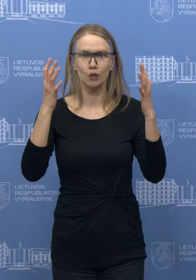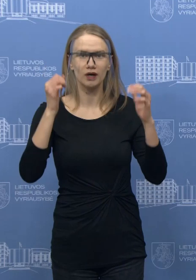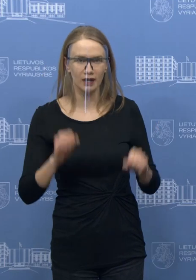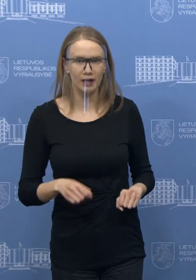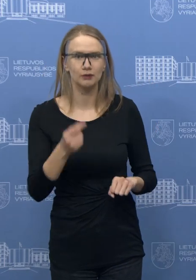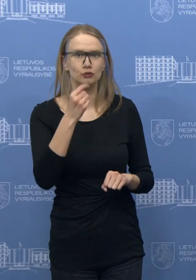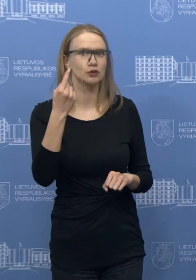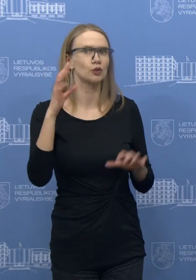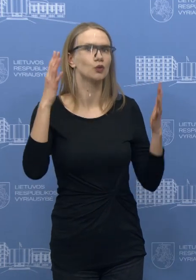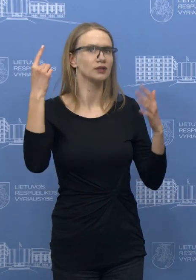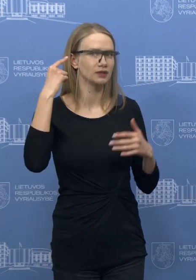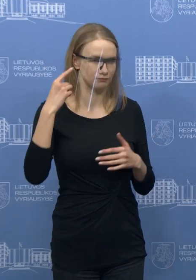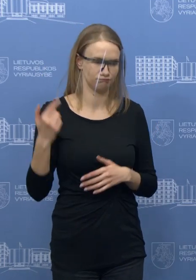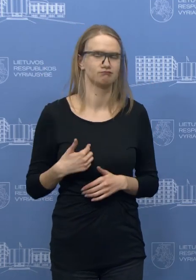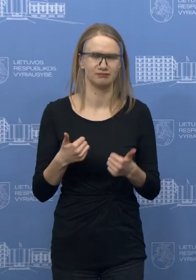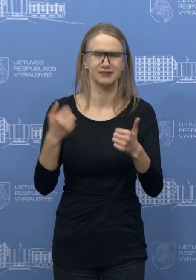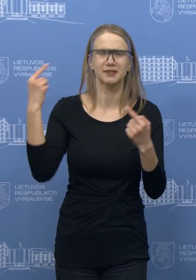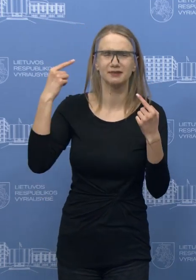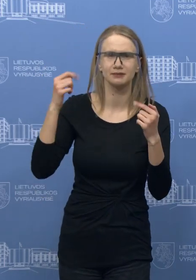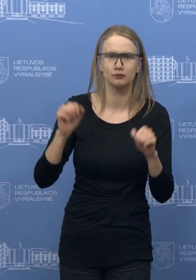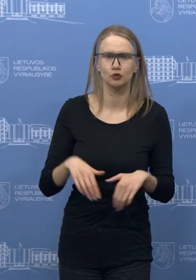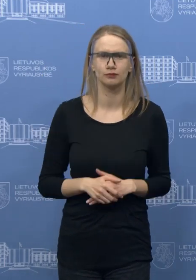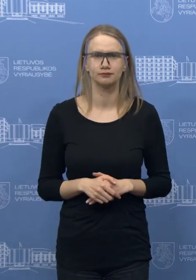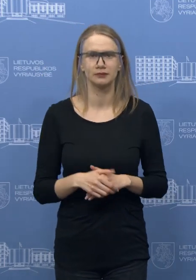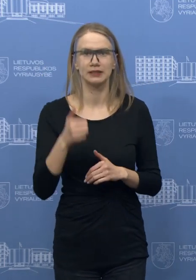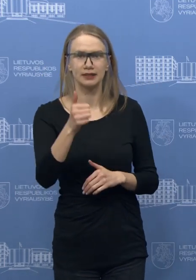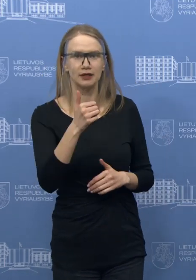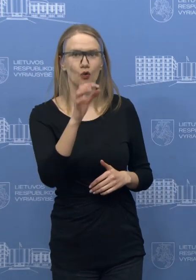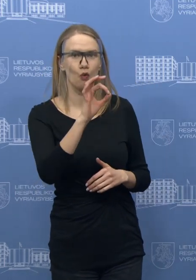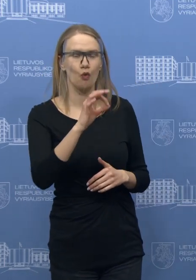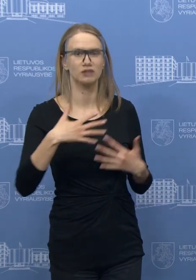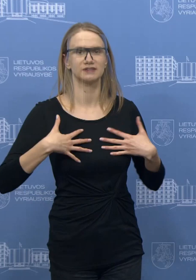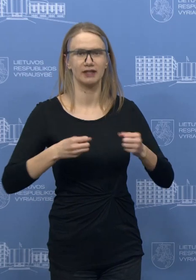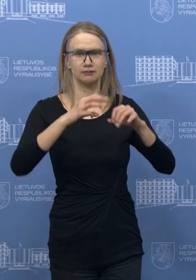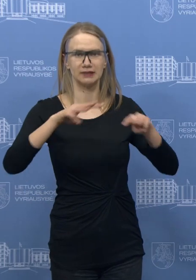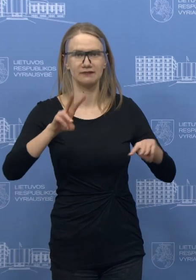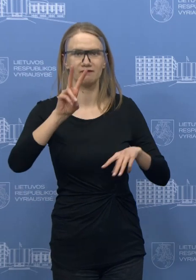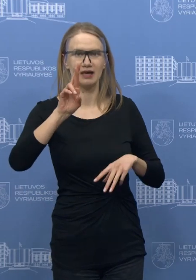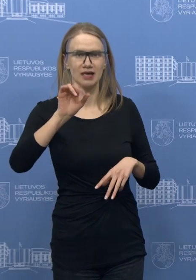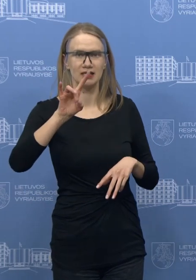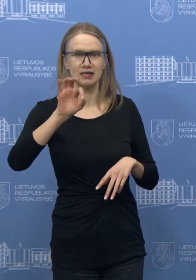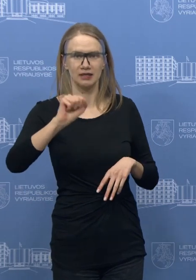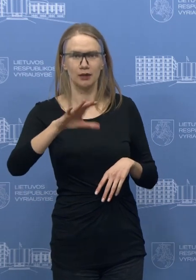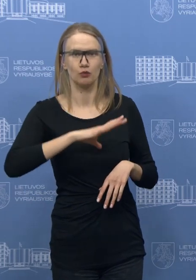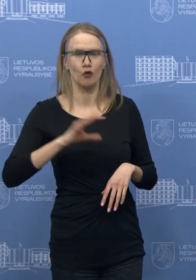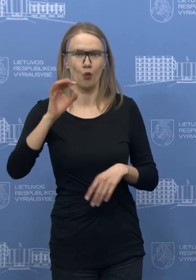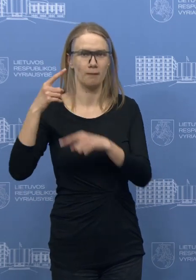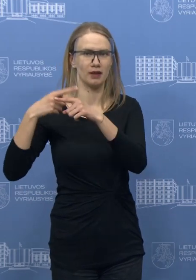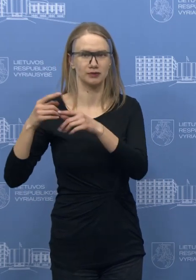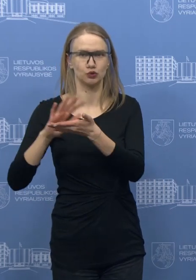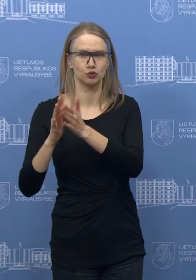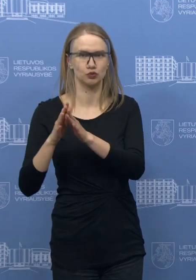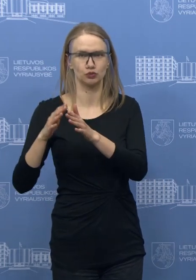reikau girdite, tai... Taip, jau girdime. Puiku. Tai Aurelius Svaryga minėjo, kad jeigu situacija nesiteisys ir Baltarusijoje, tik tai